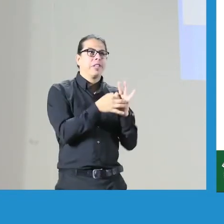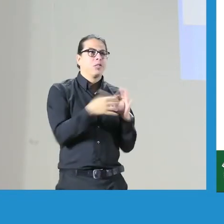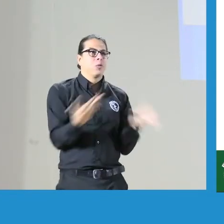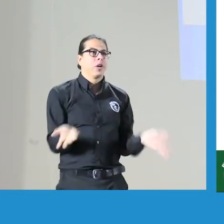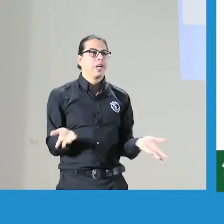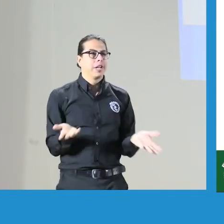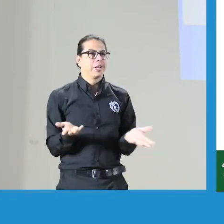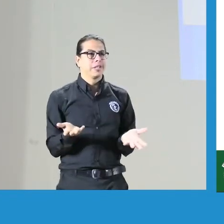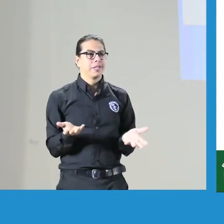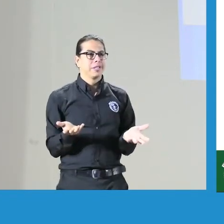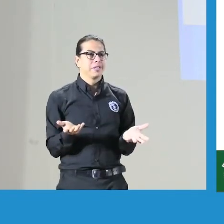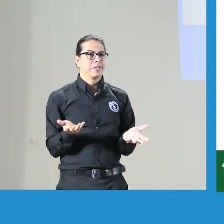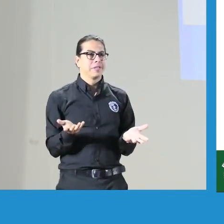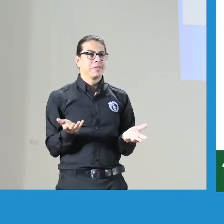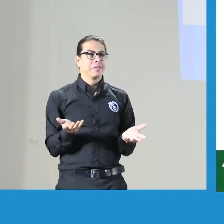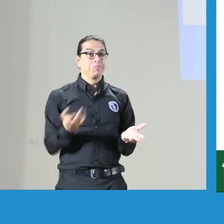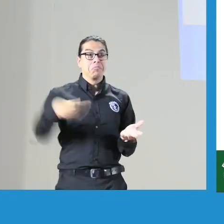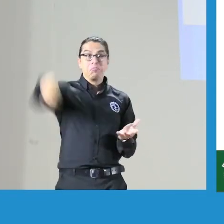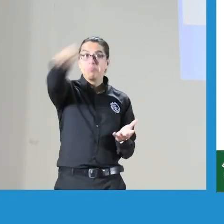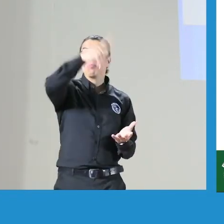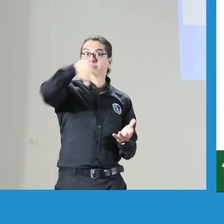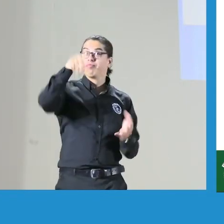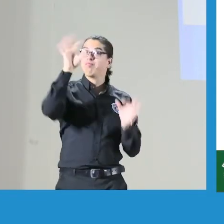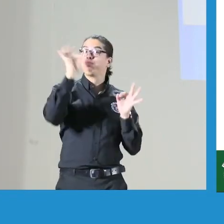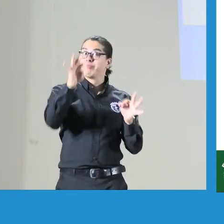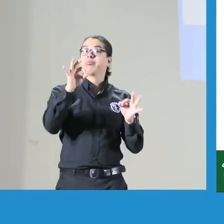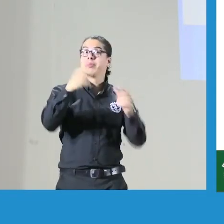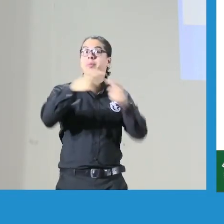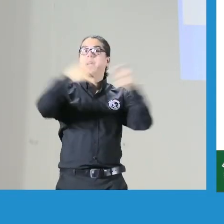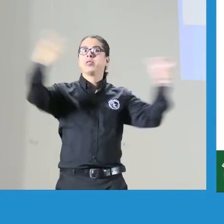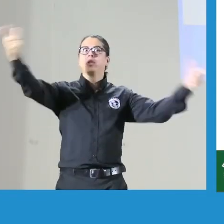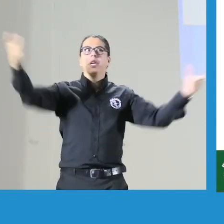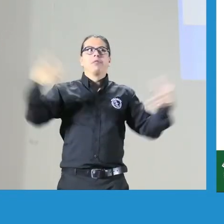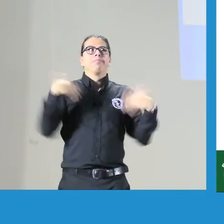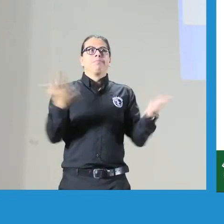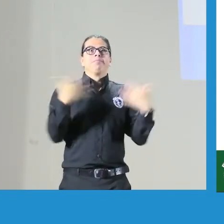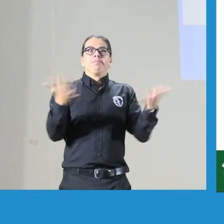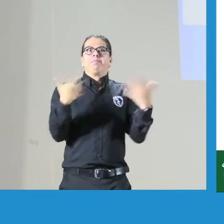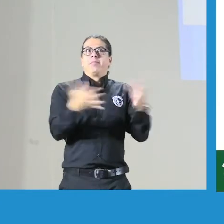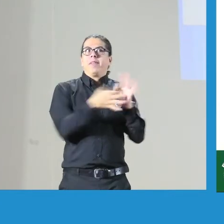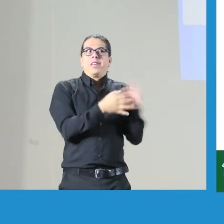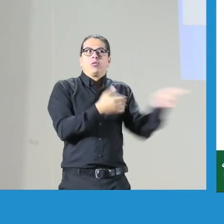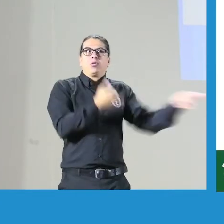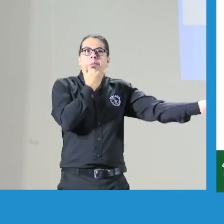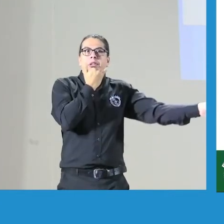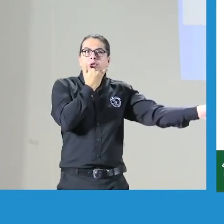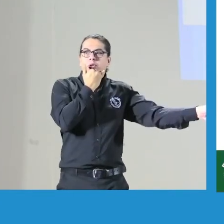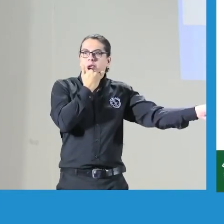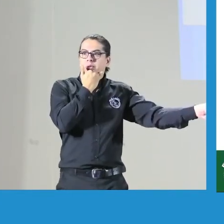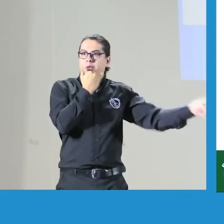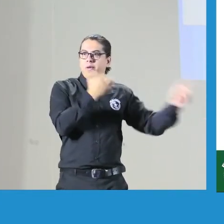y empezamos a organizar todo esto. Entonces, ¿qué les pasó? ¿Qué les pasó? Claro, la mayoría